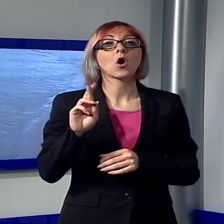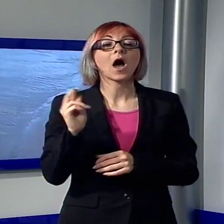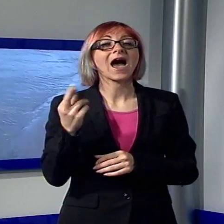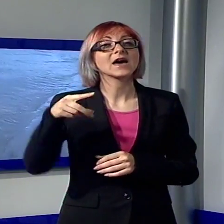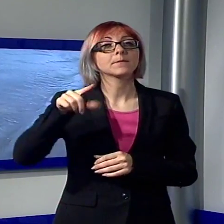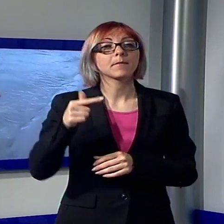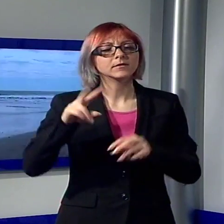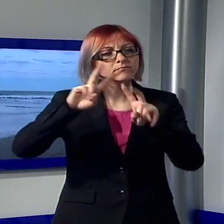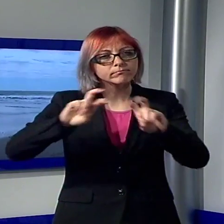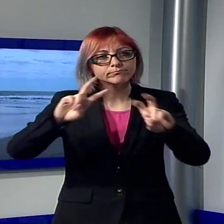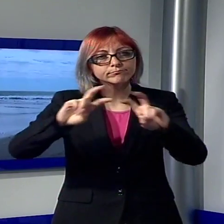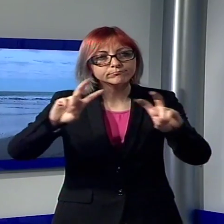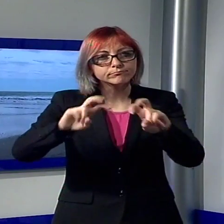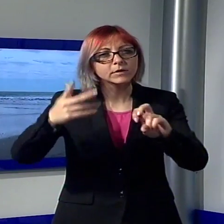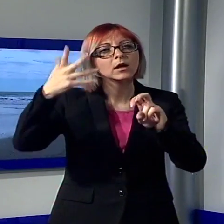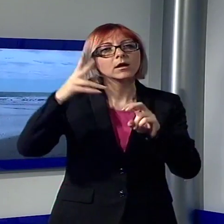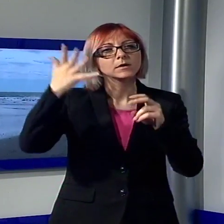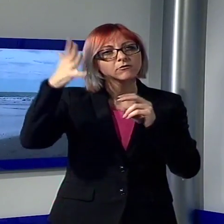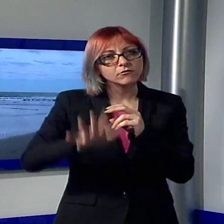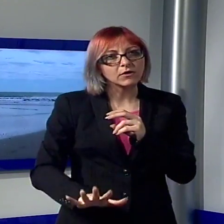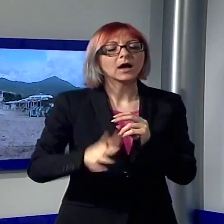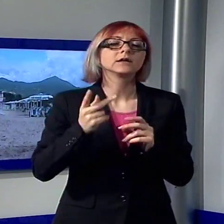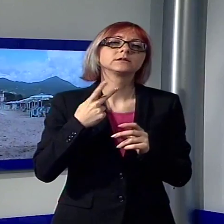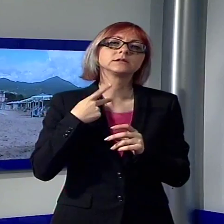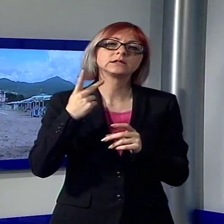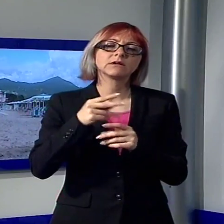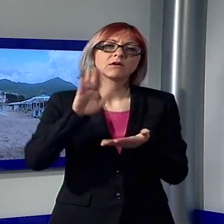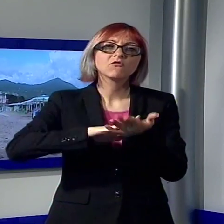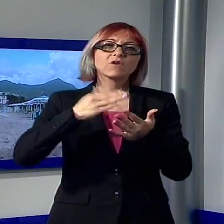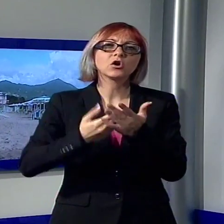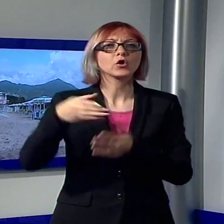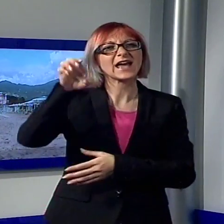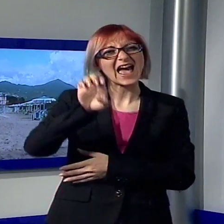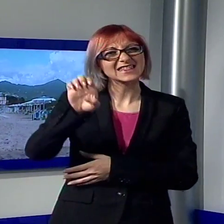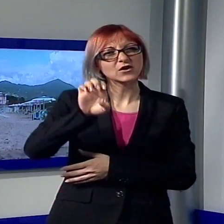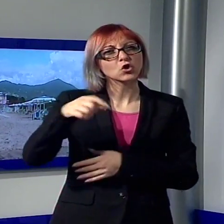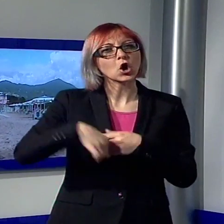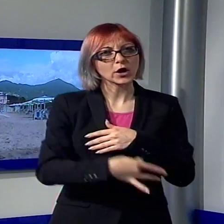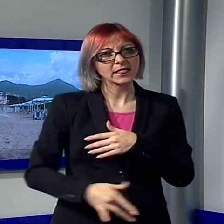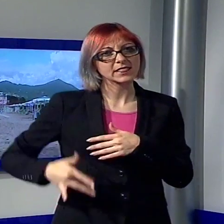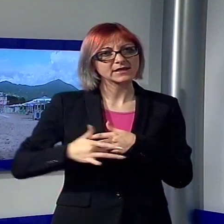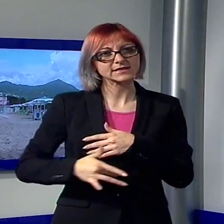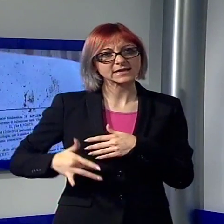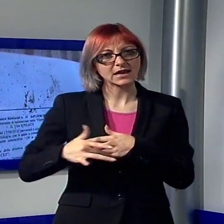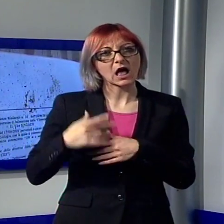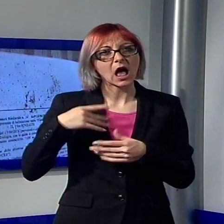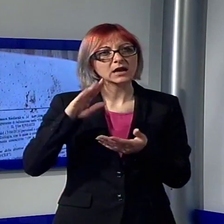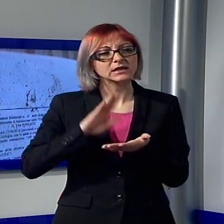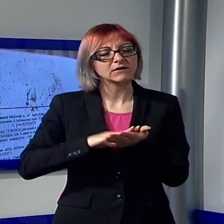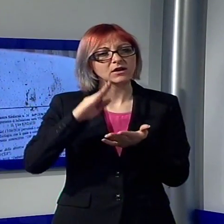accertare il rientro nei limiti dei valori di enterococchi intestinali che hanno causato lo stop ai bagni in mare, il terzo dalla metà